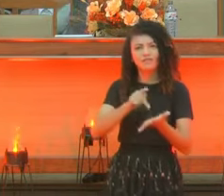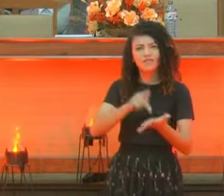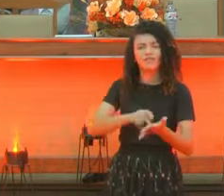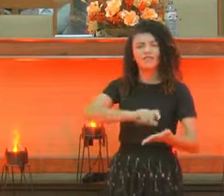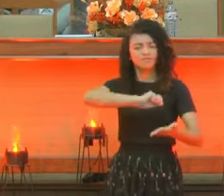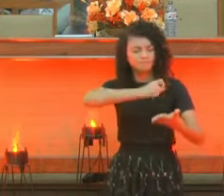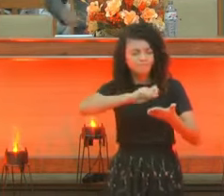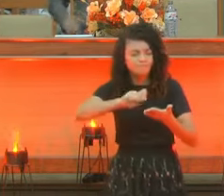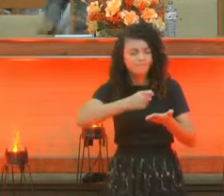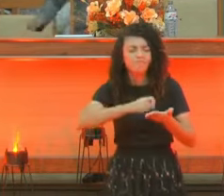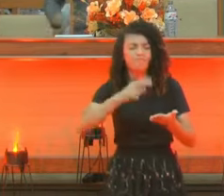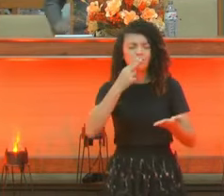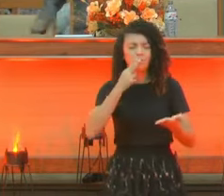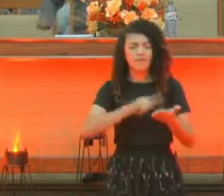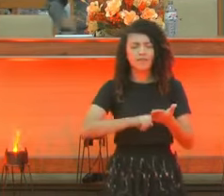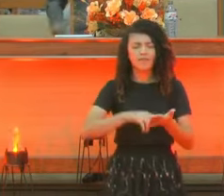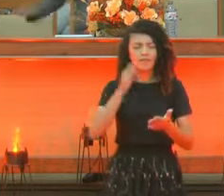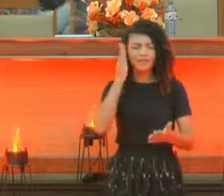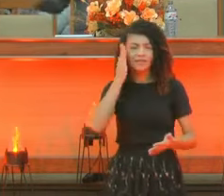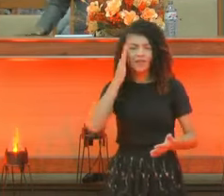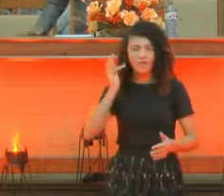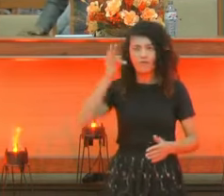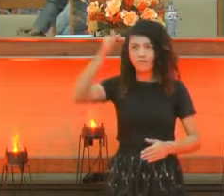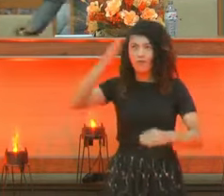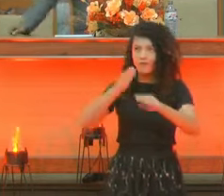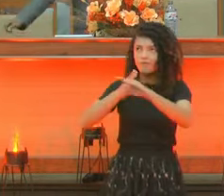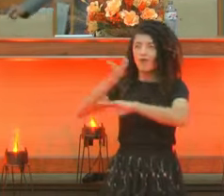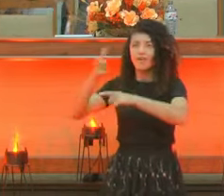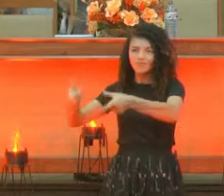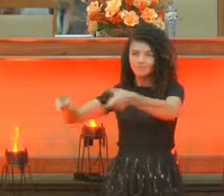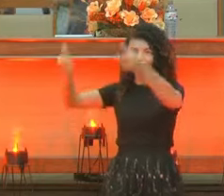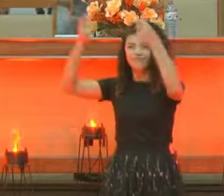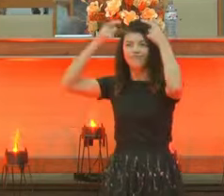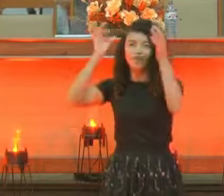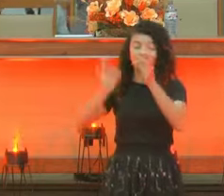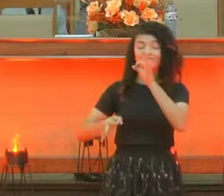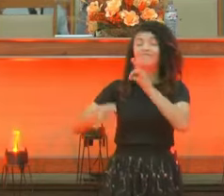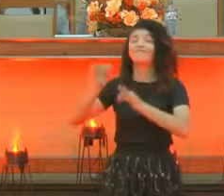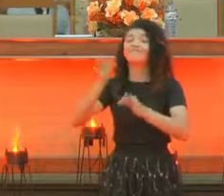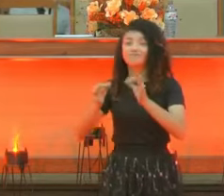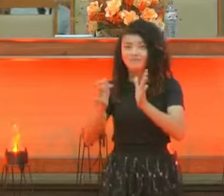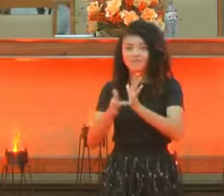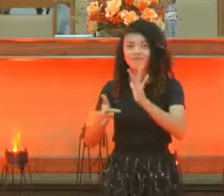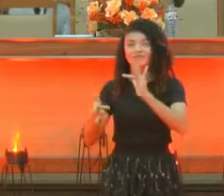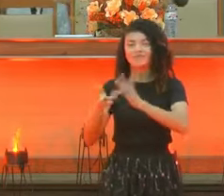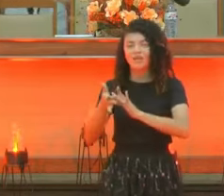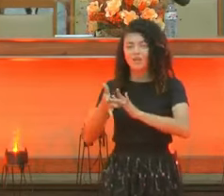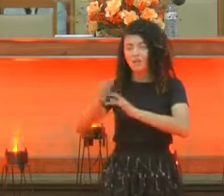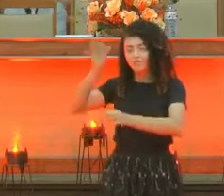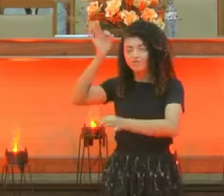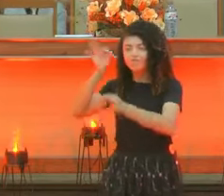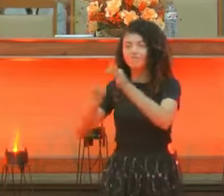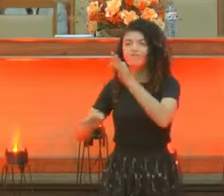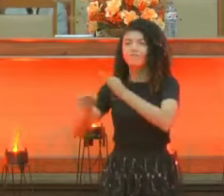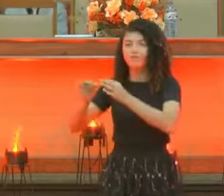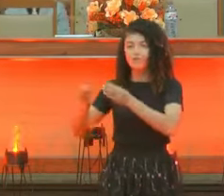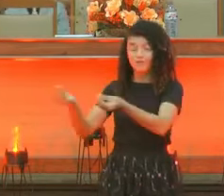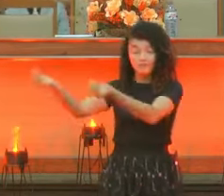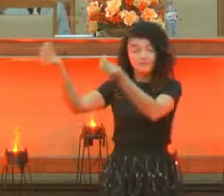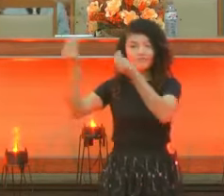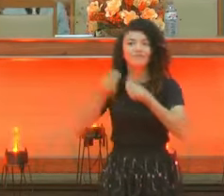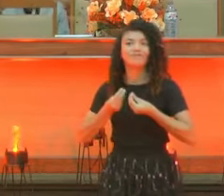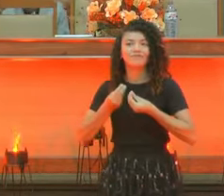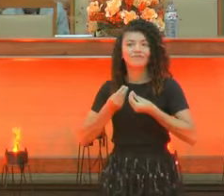É a coroa da justiça. Lá do outro lado. A qual o Senhor Jesus o justo juiz me dará. Aí ele